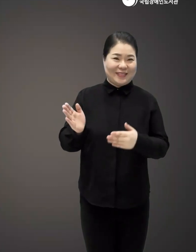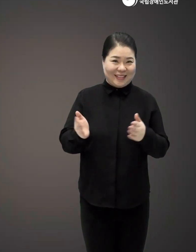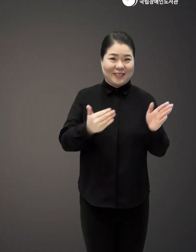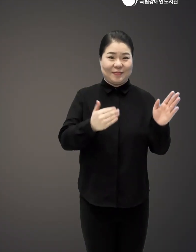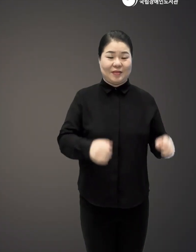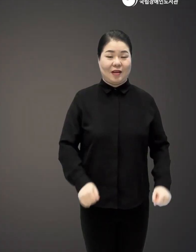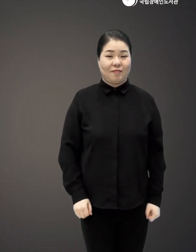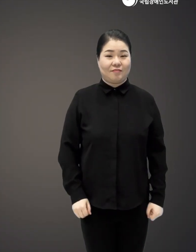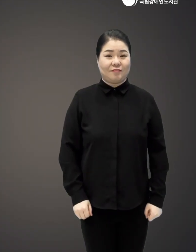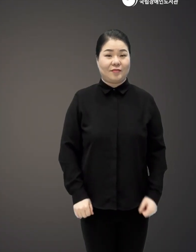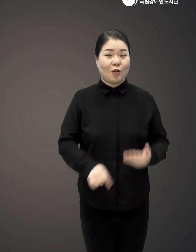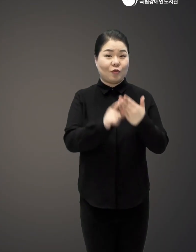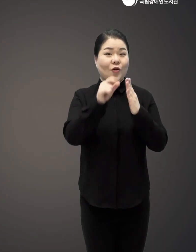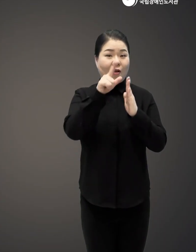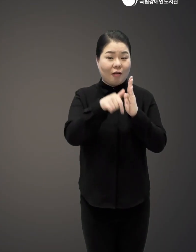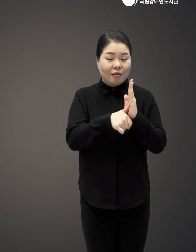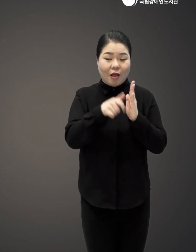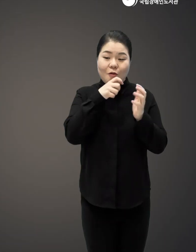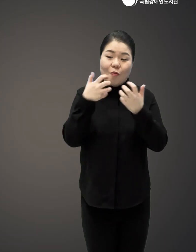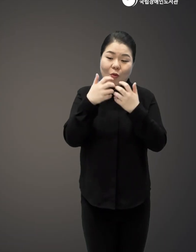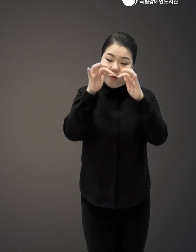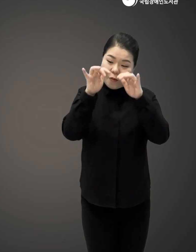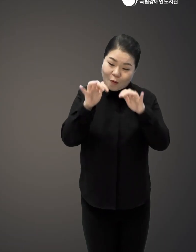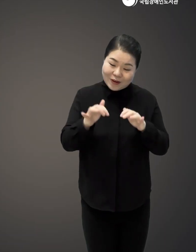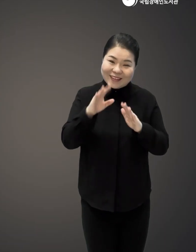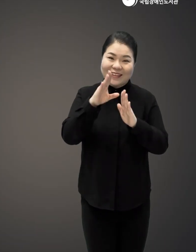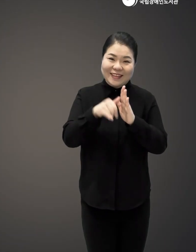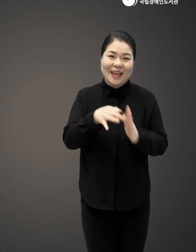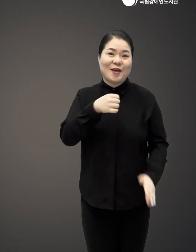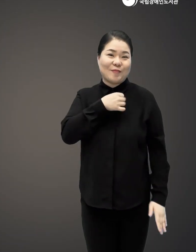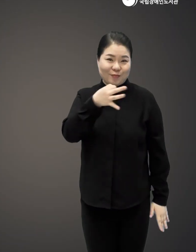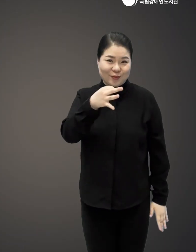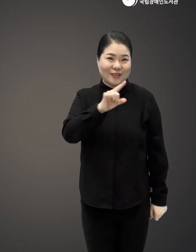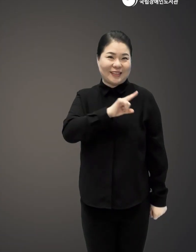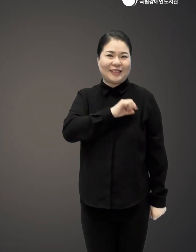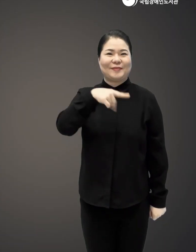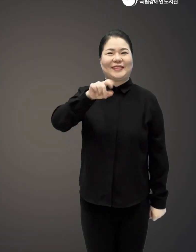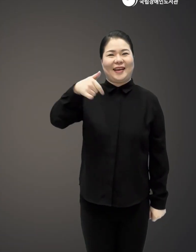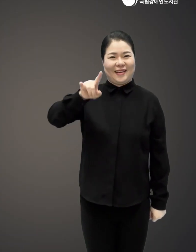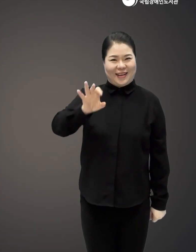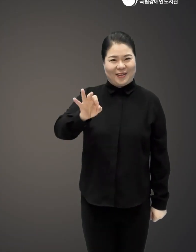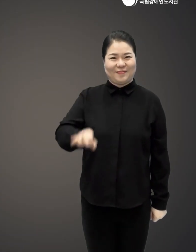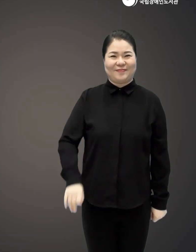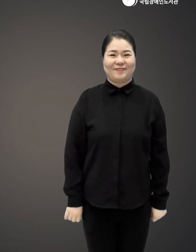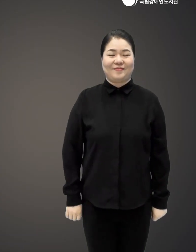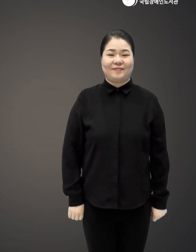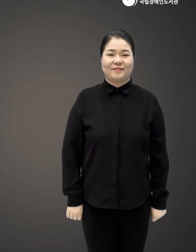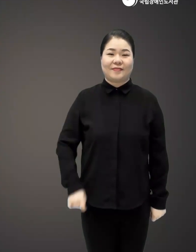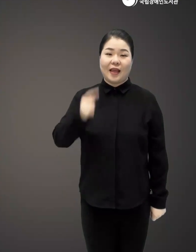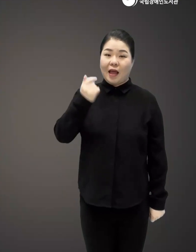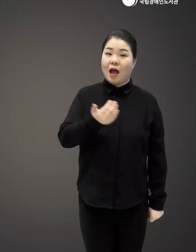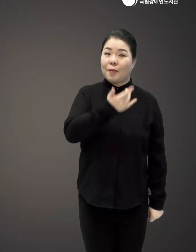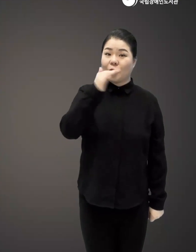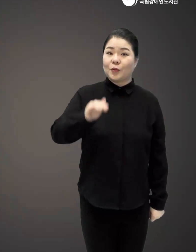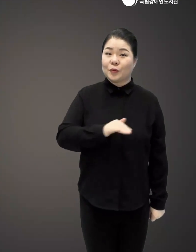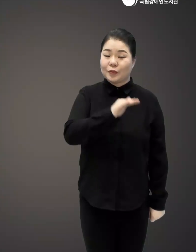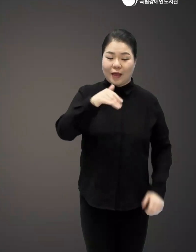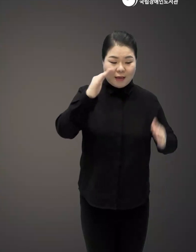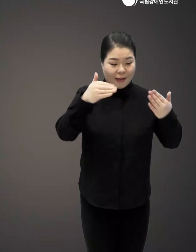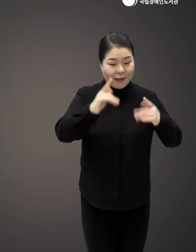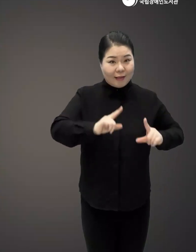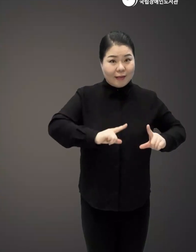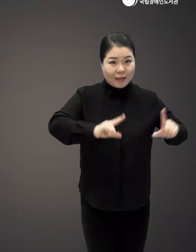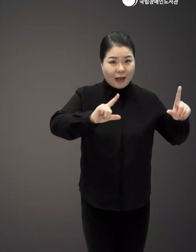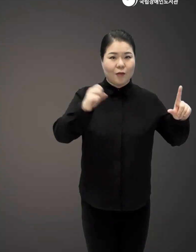음력 9월에 드는 24절기의 하나로써 말 그대로 서리가 내리는 시기를 뜻하는 절기 아름다운 우리의